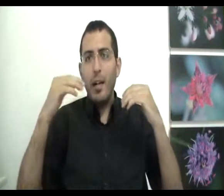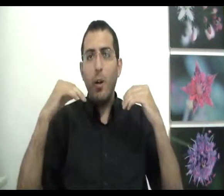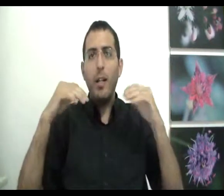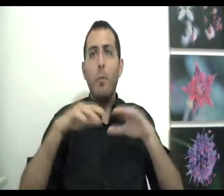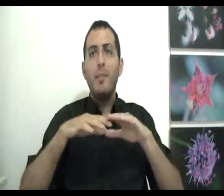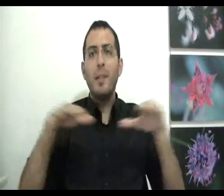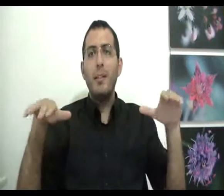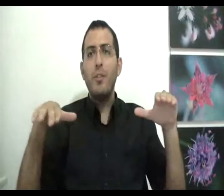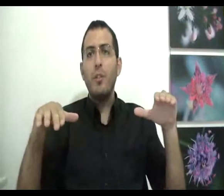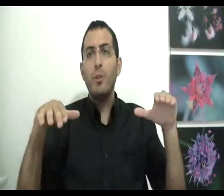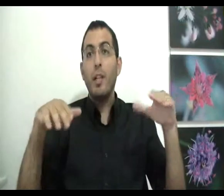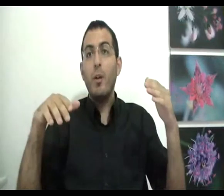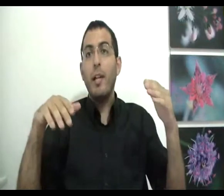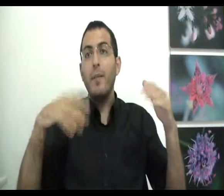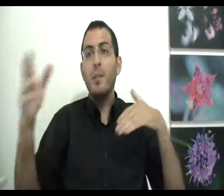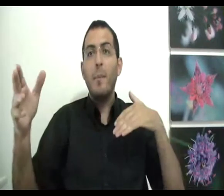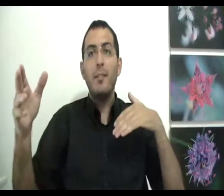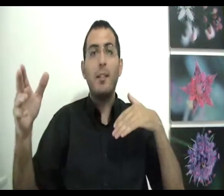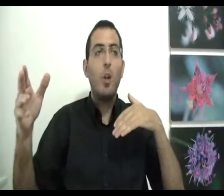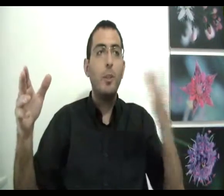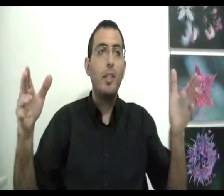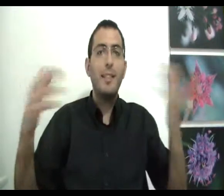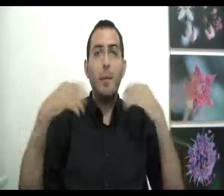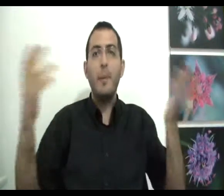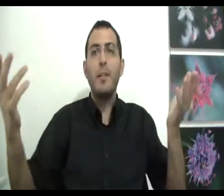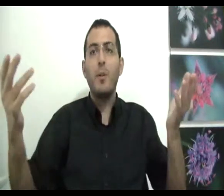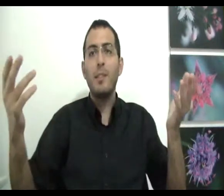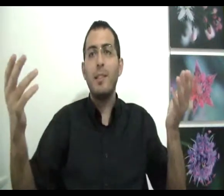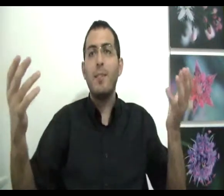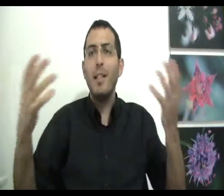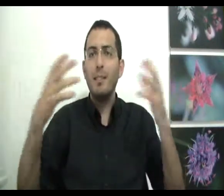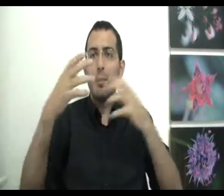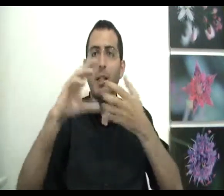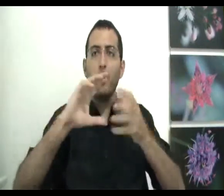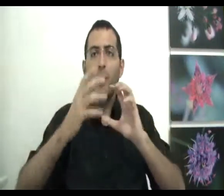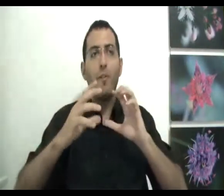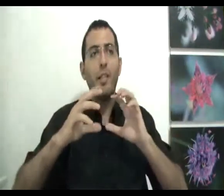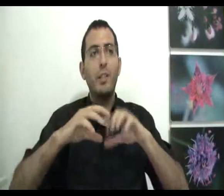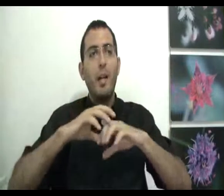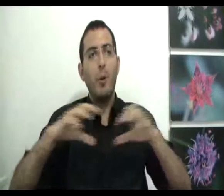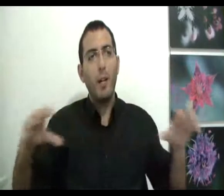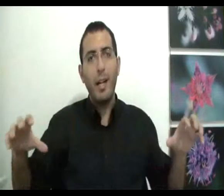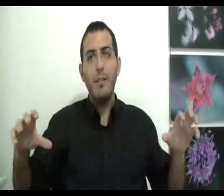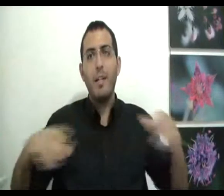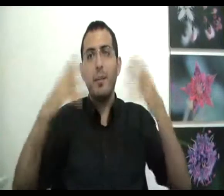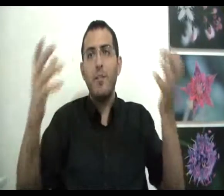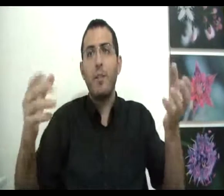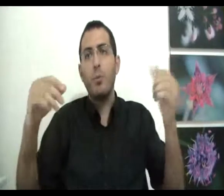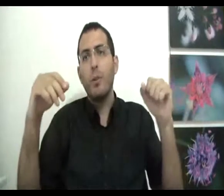אחורה אנחנו בעצם נראה את ההשתבות שאוקיי אם זה באמת לא משנה אז למה באמת אני רוצה את זה? ואז בני יש פה את הקונפליקט שגם הכל אחד וגם את הנפרדות